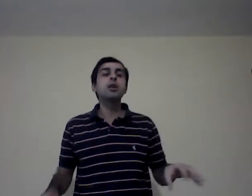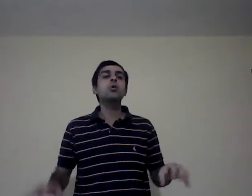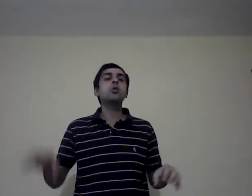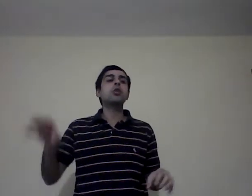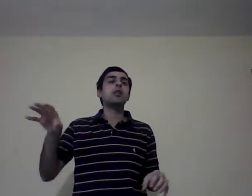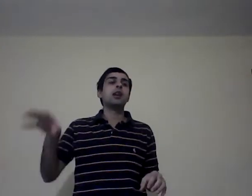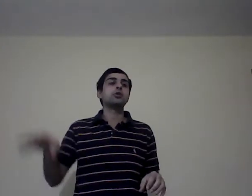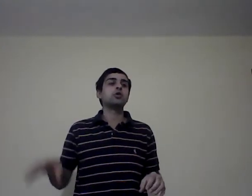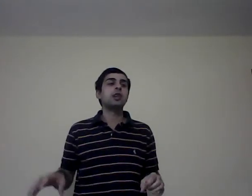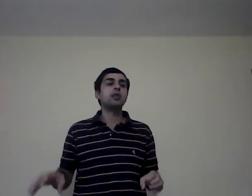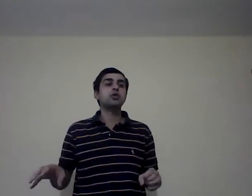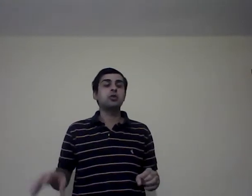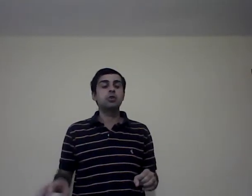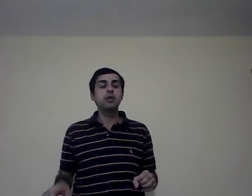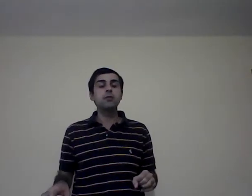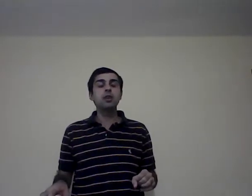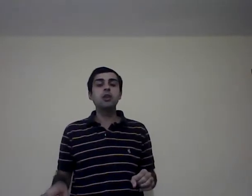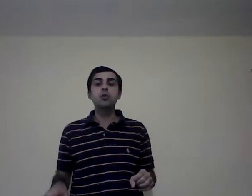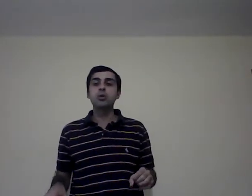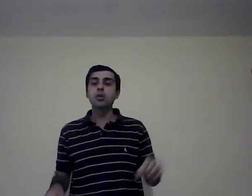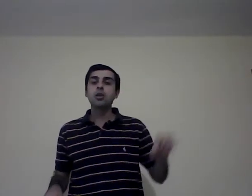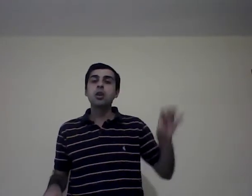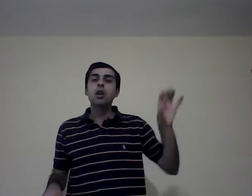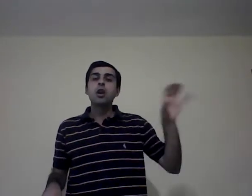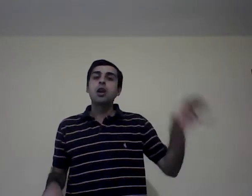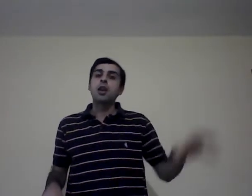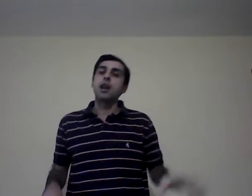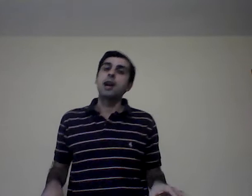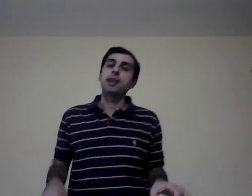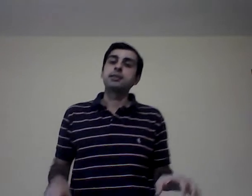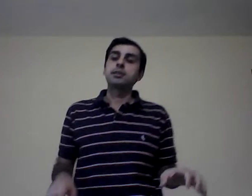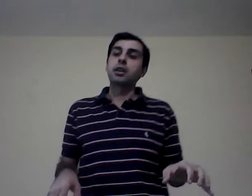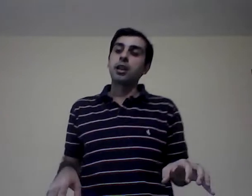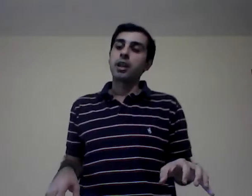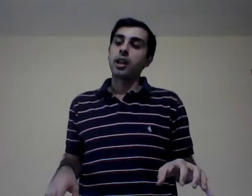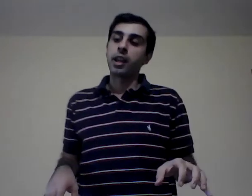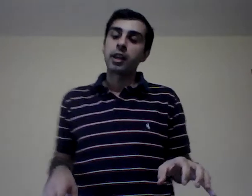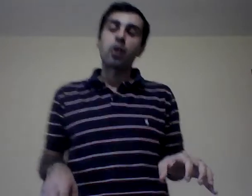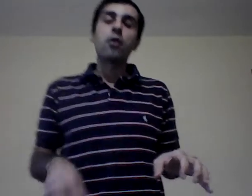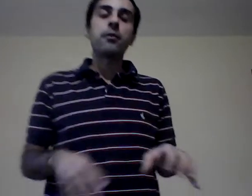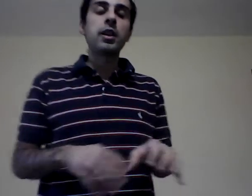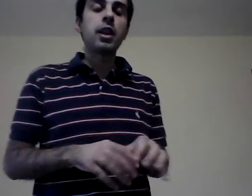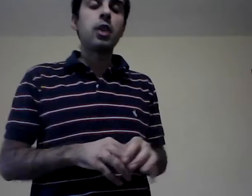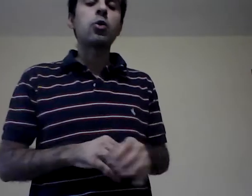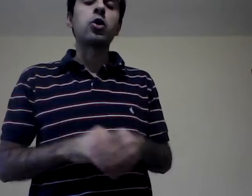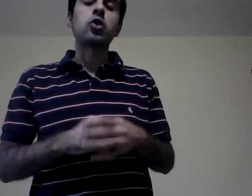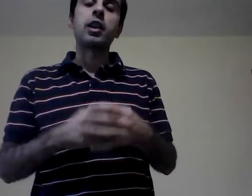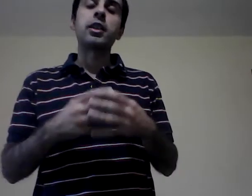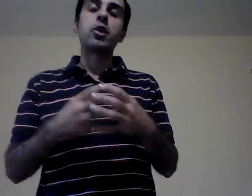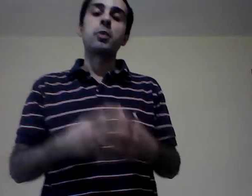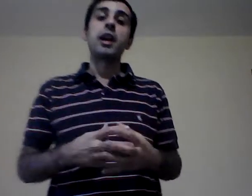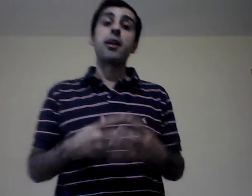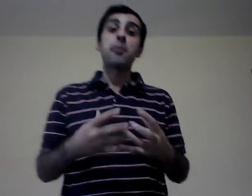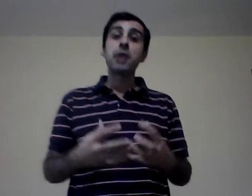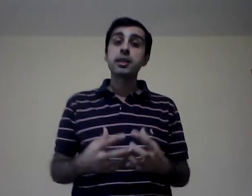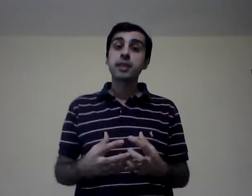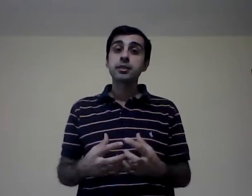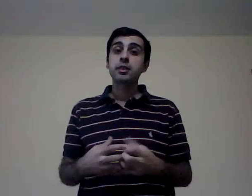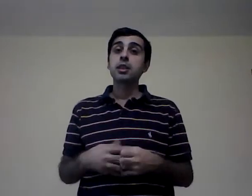lucro, las sociales son sin fines de lucro, las, el con fines de lucro son las denominadas empresas, y